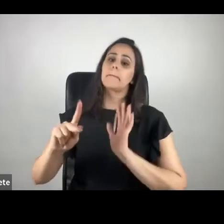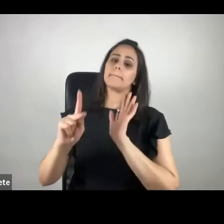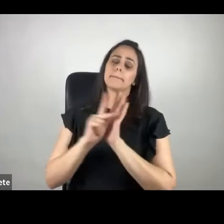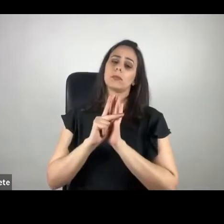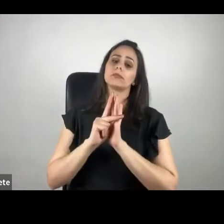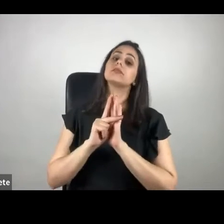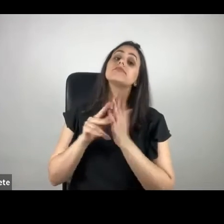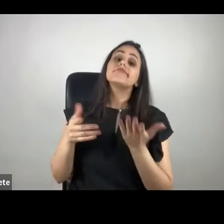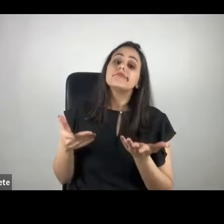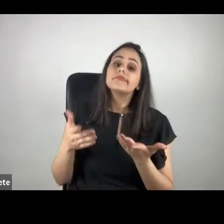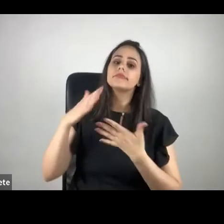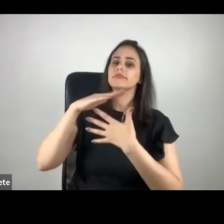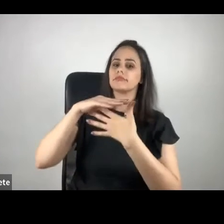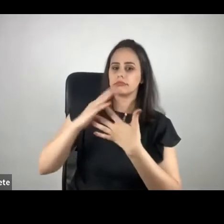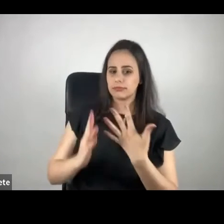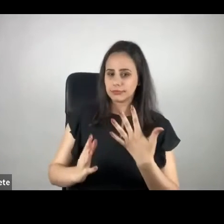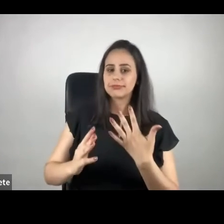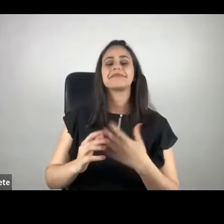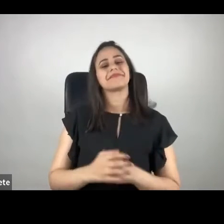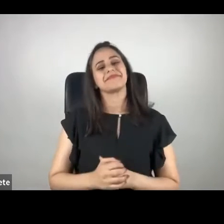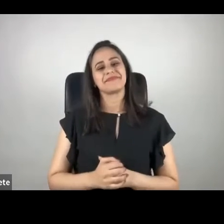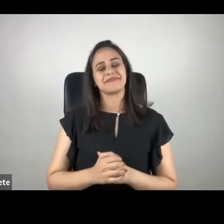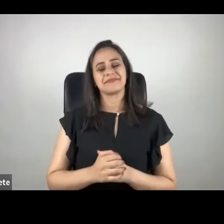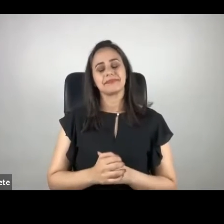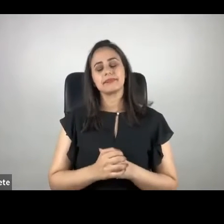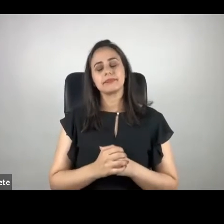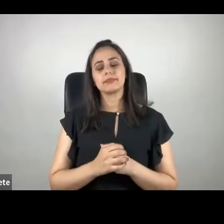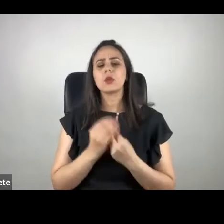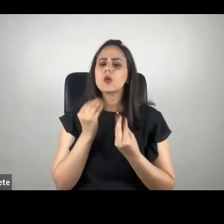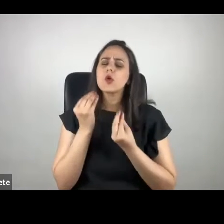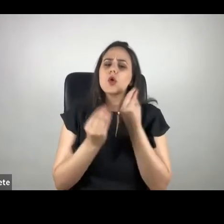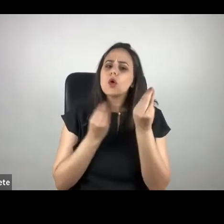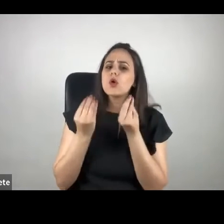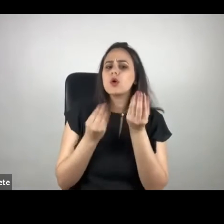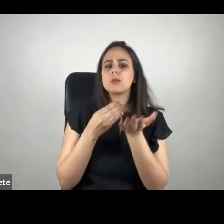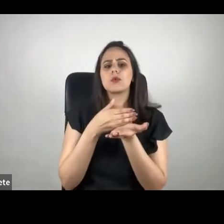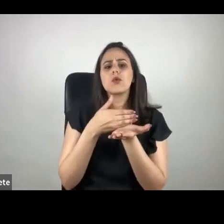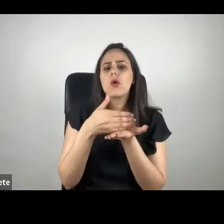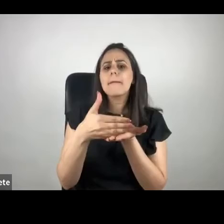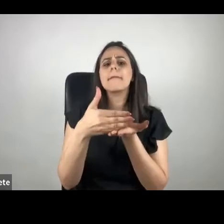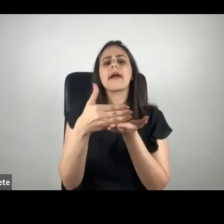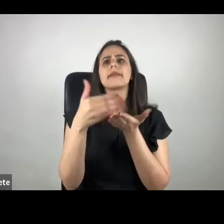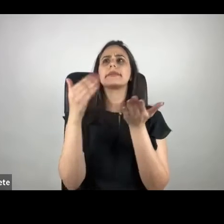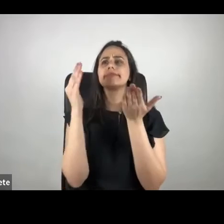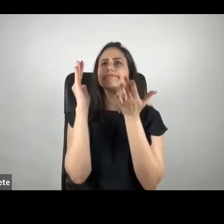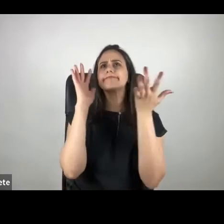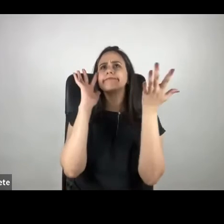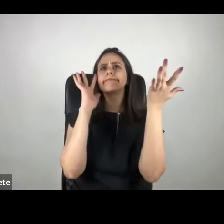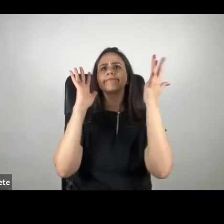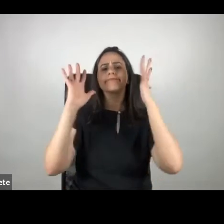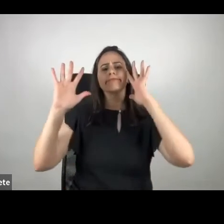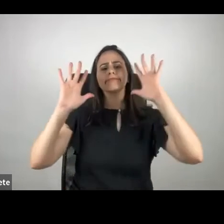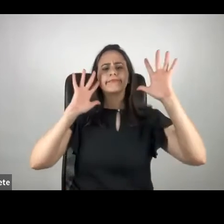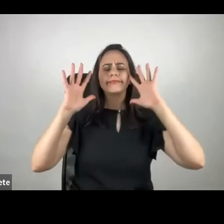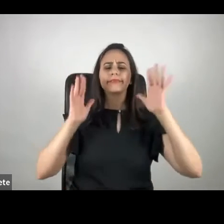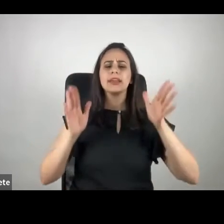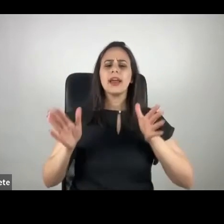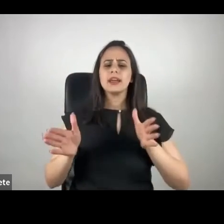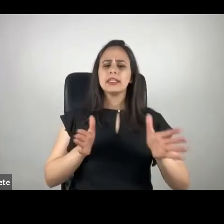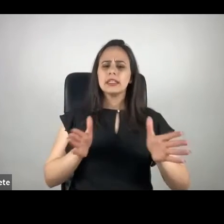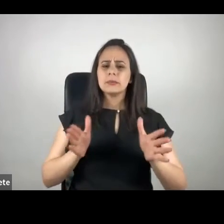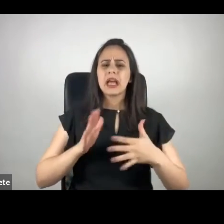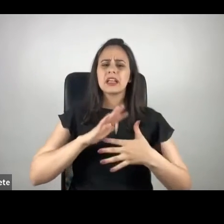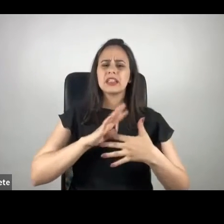Libras. E como é que a gente pode começar a pensar em o que é acessibilidade em